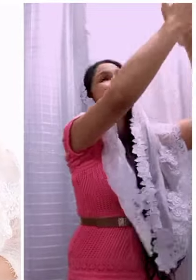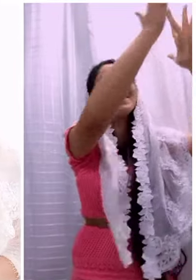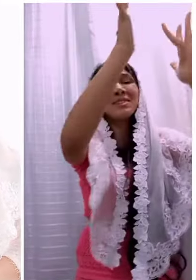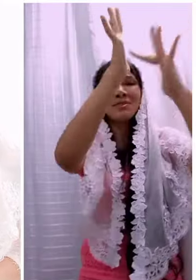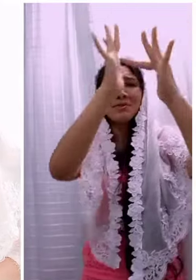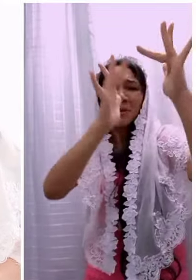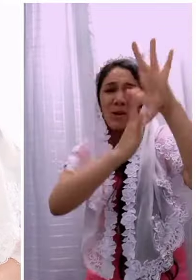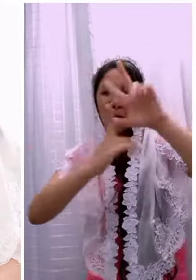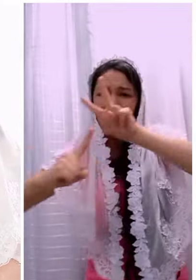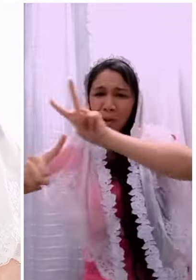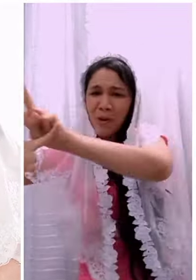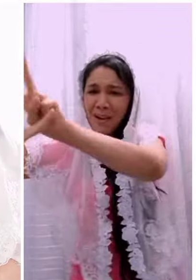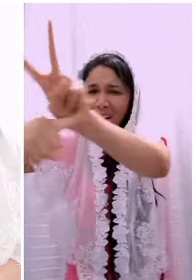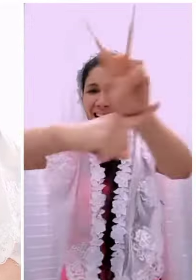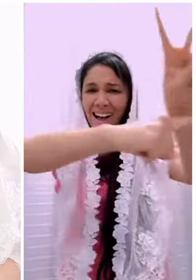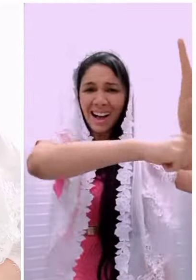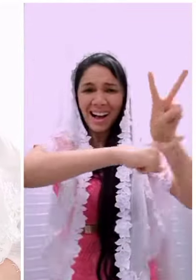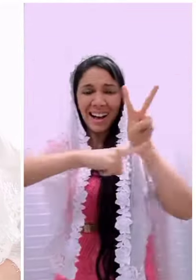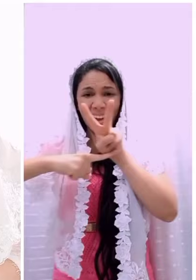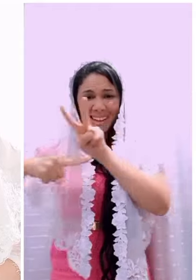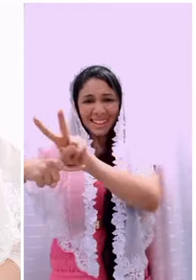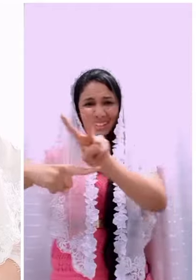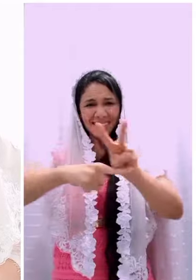refresca o dia e caiam as sombras.